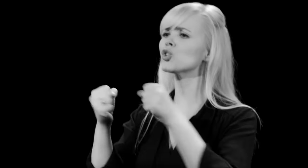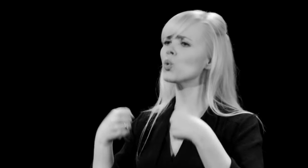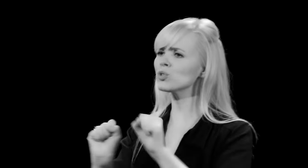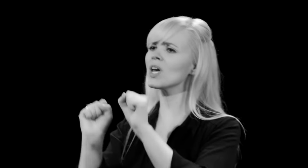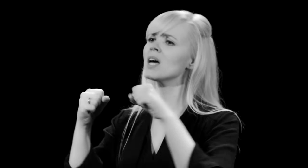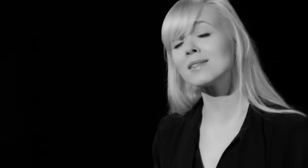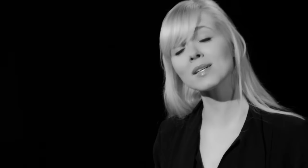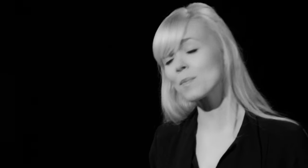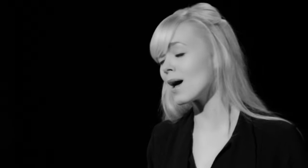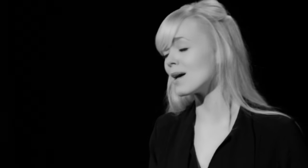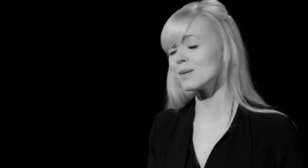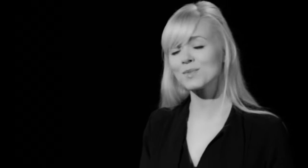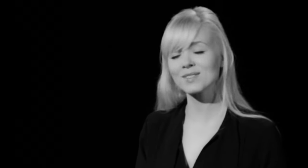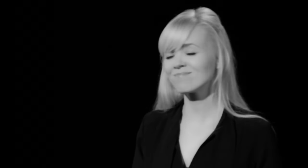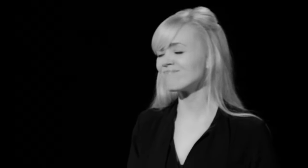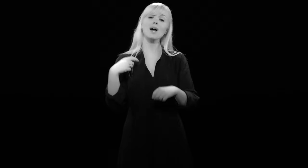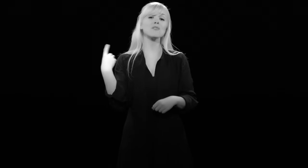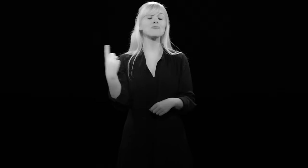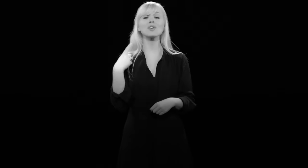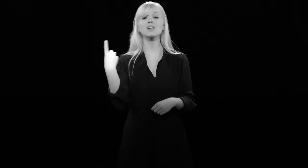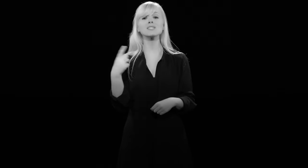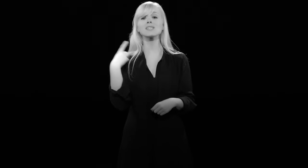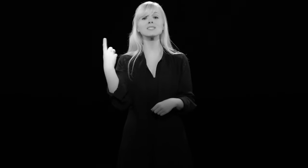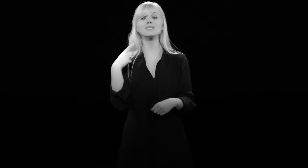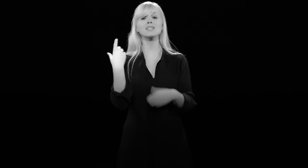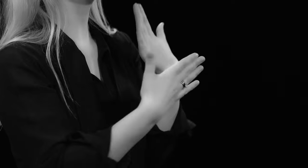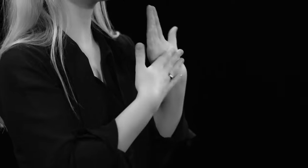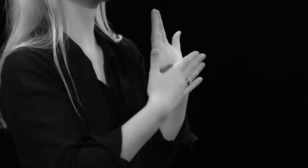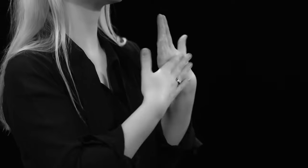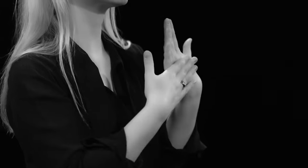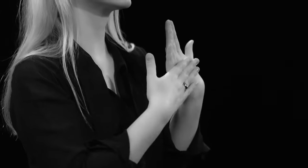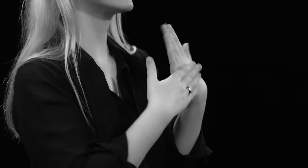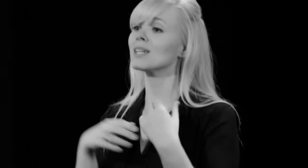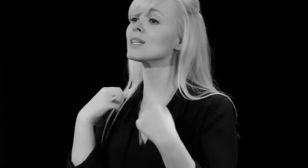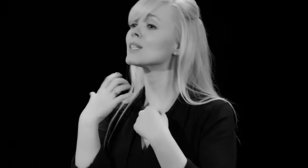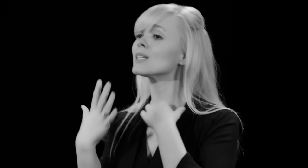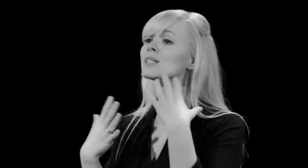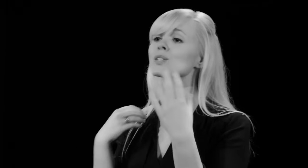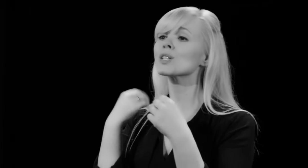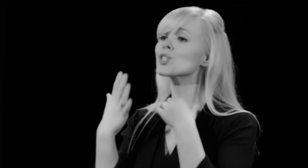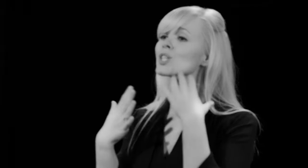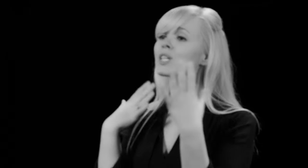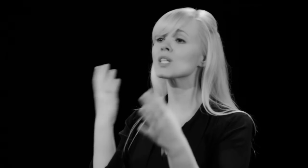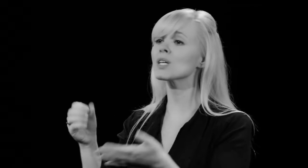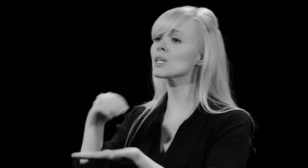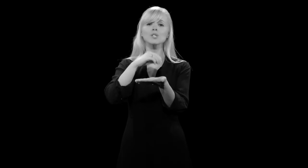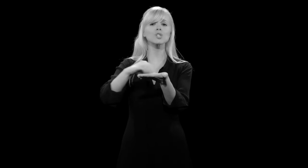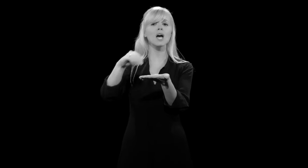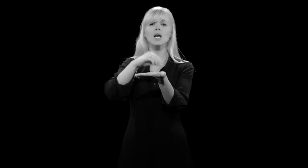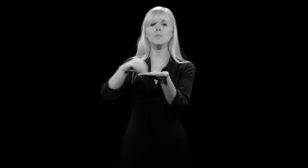untätig bleibt Wir sind die Hand, die diese Geschichte schreibt